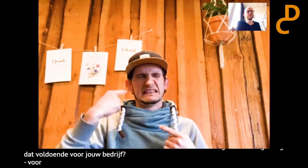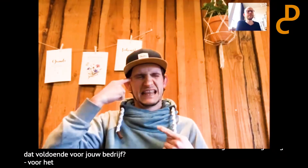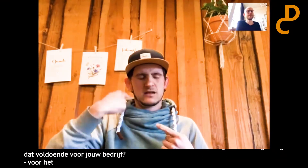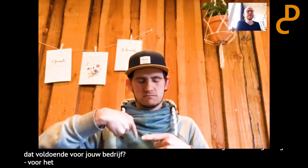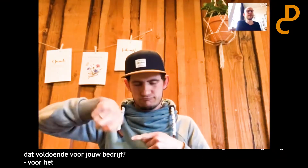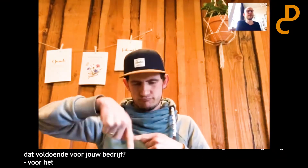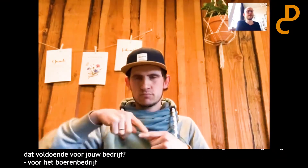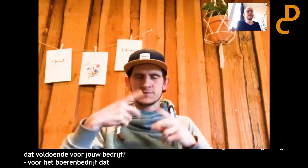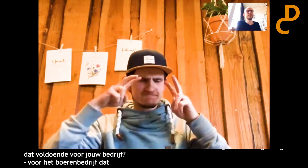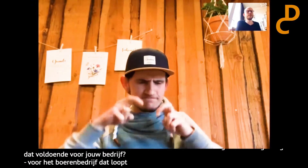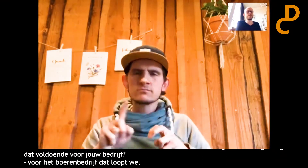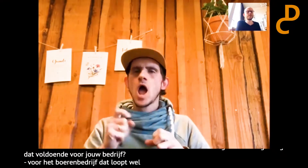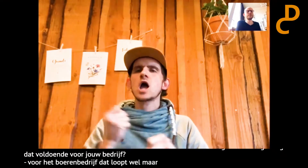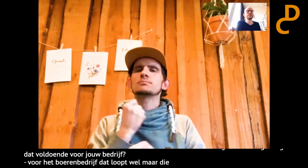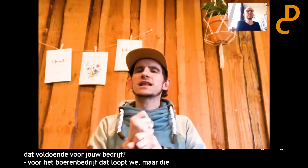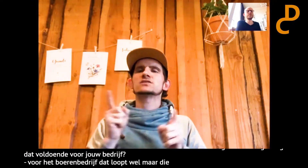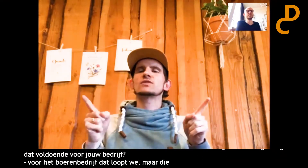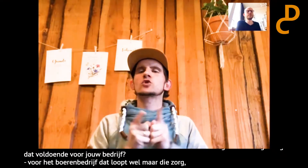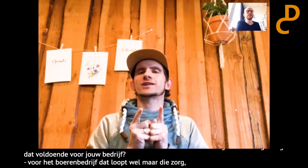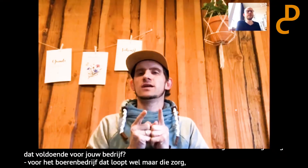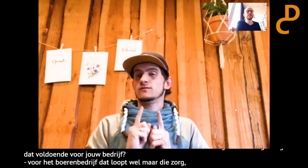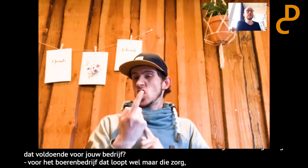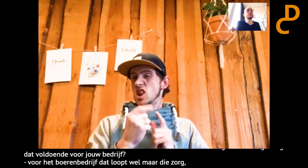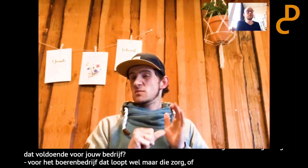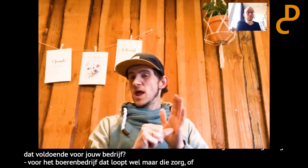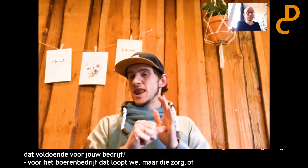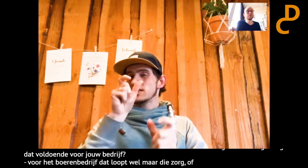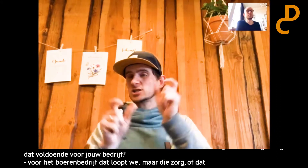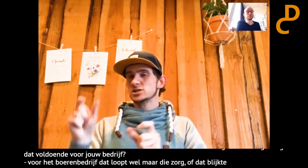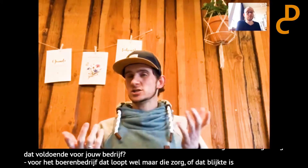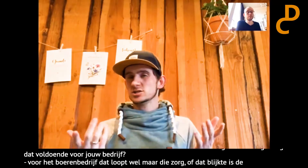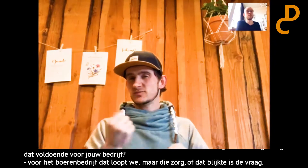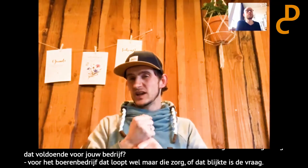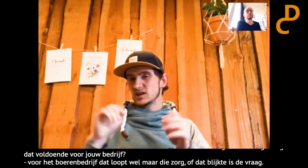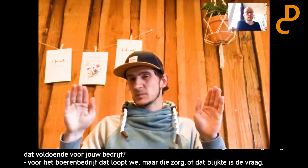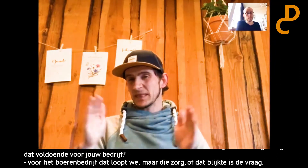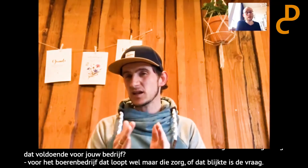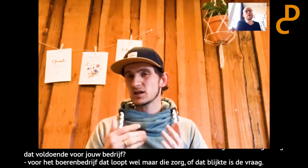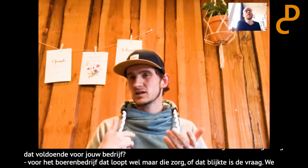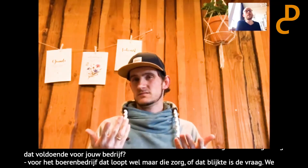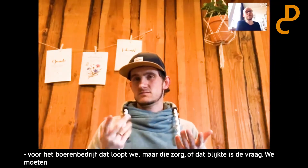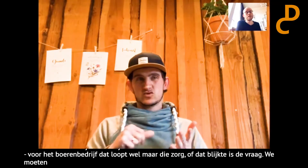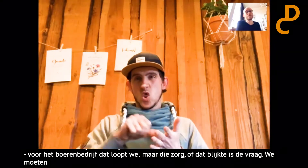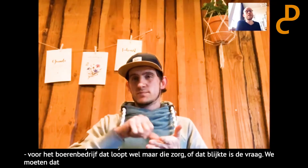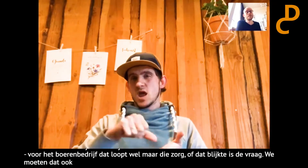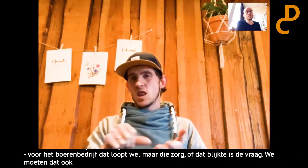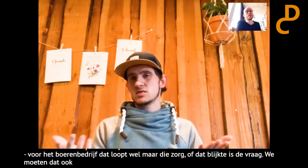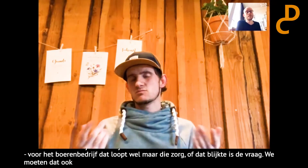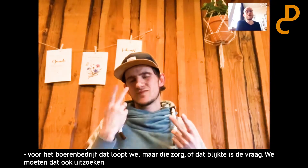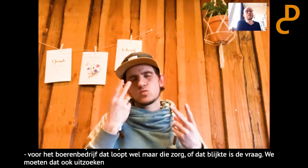blijft de vraag. Weet je, ik denk dat we binnenkort moeten gaan uitzoeken over die arbeidstijdverkorting. Dat dus mijn personeel minder